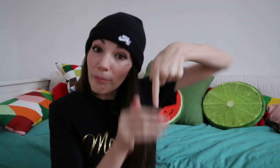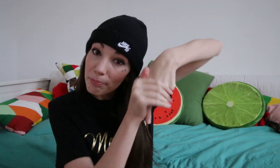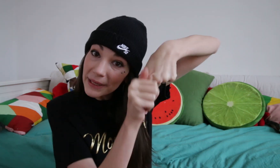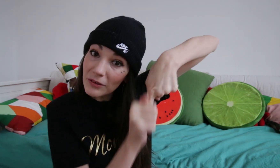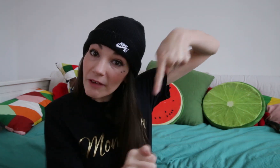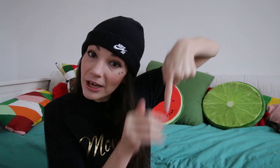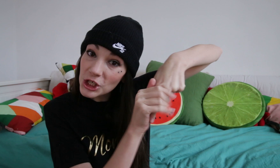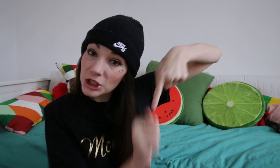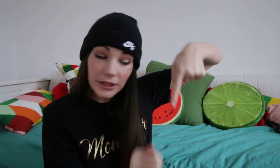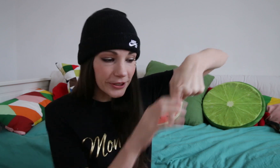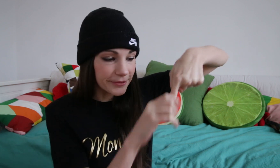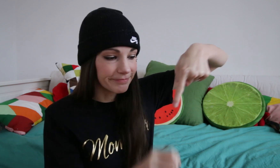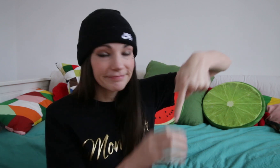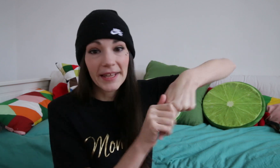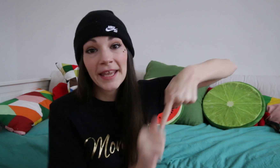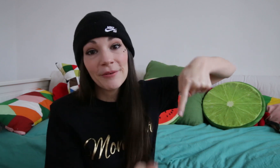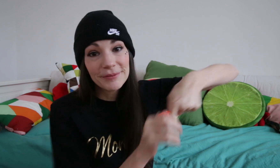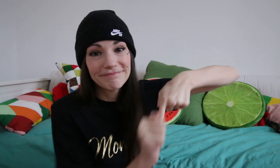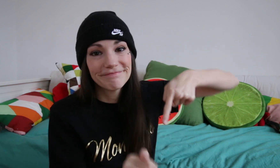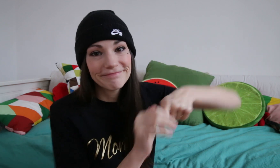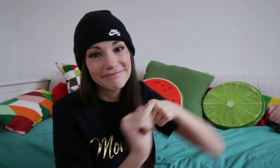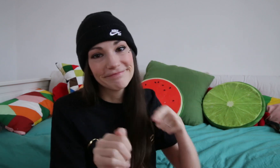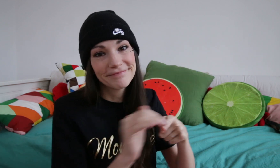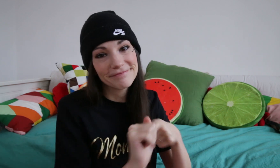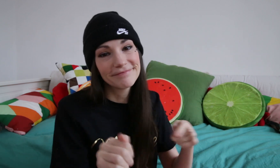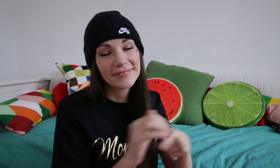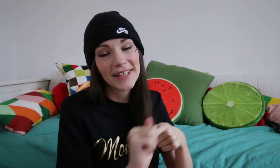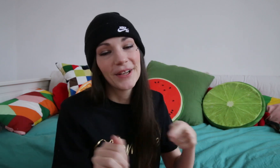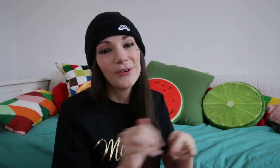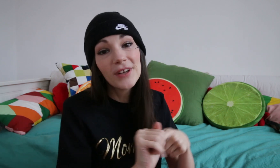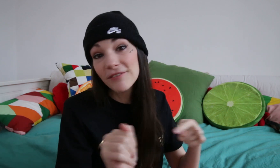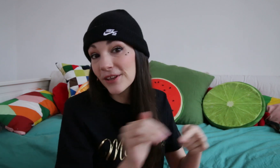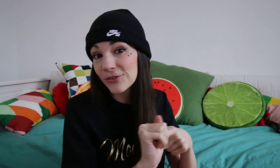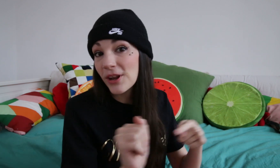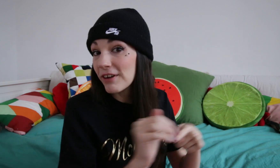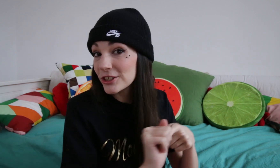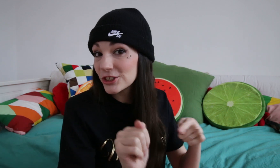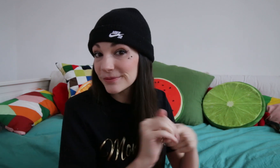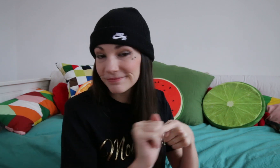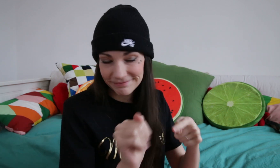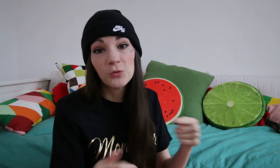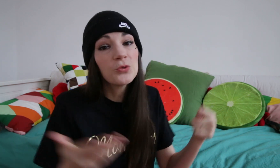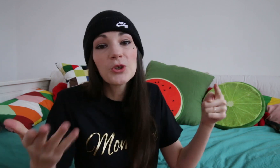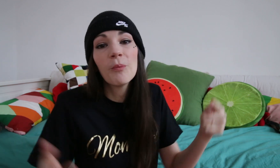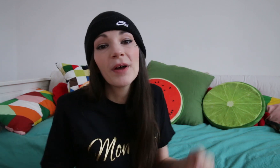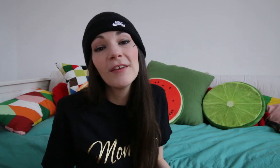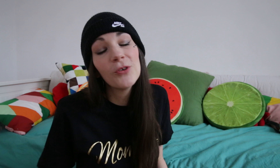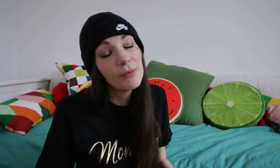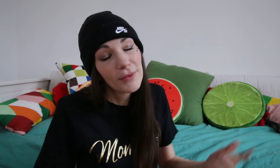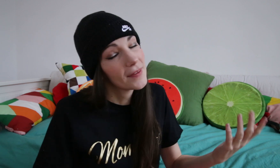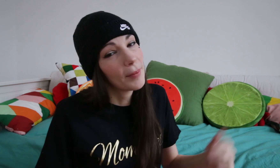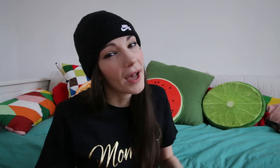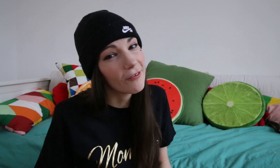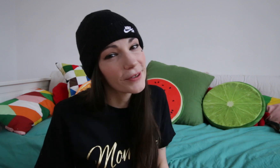pied de la vache. Et oui, le lait vient de la vache. Nous ne sommes pas des veaux mais c'est pas grave.